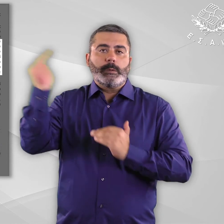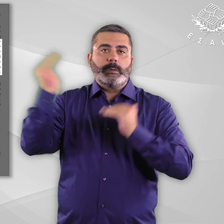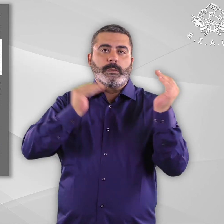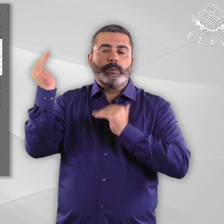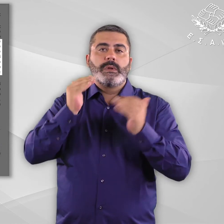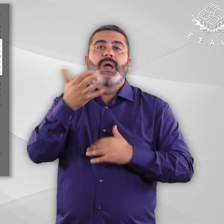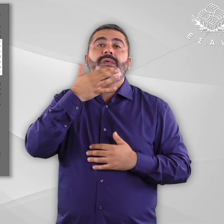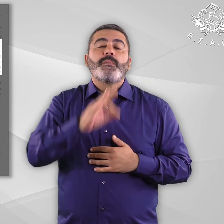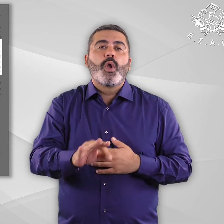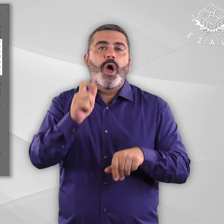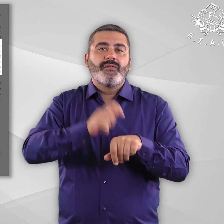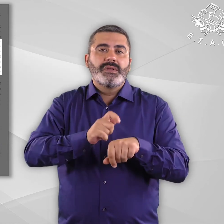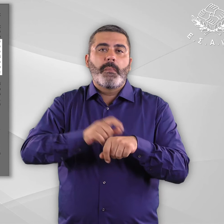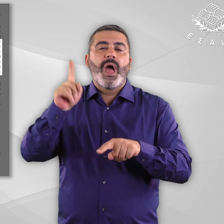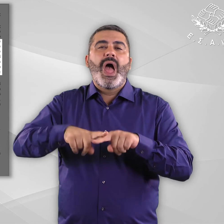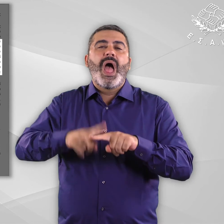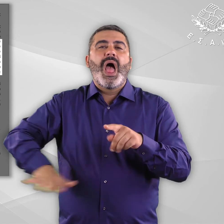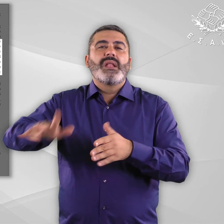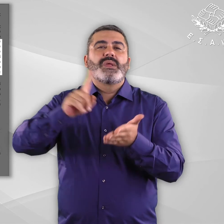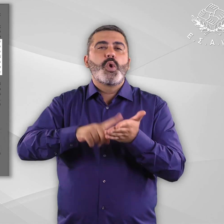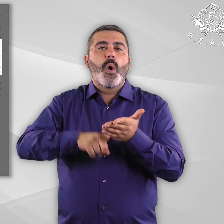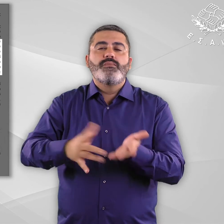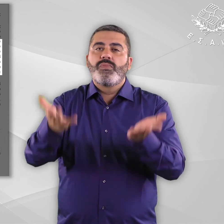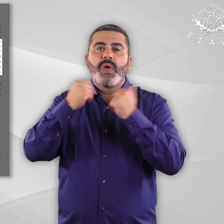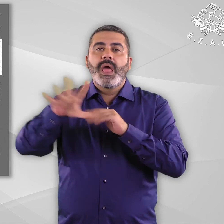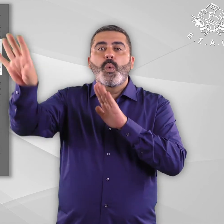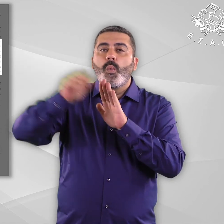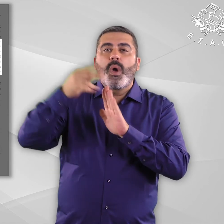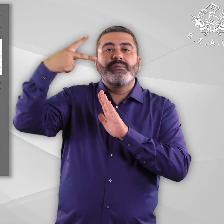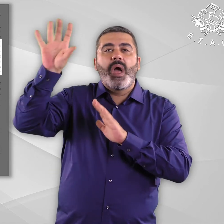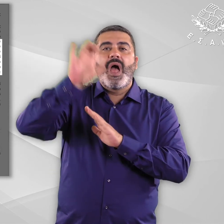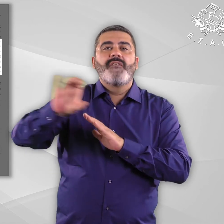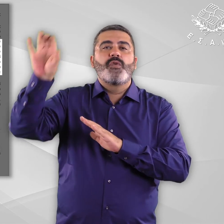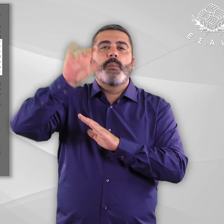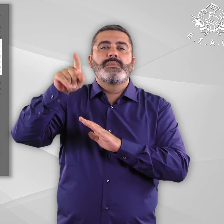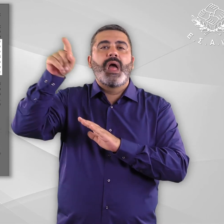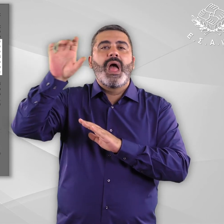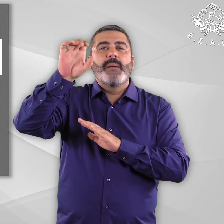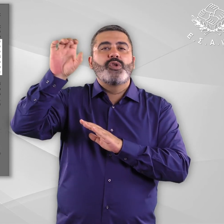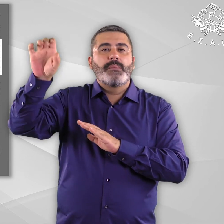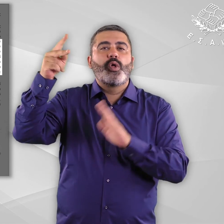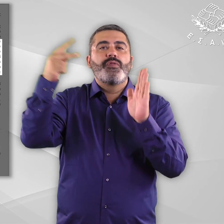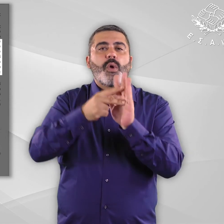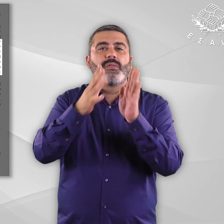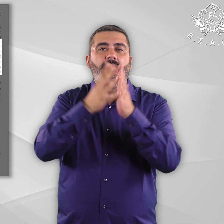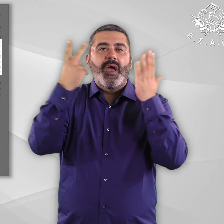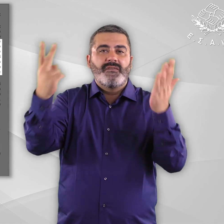ελληνική νομοθεσία η Ευρωπαϊκή Οδηγία ΕΕ-2017-1564 που